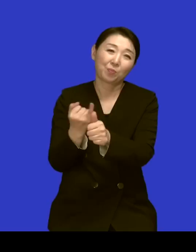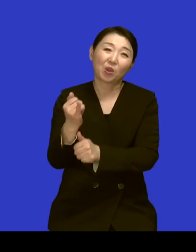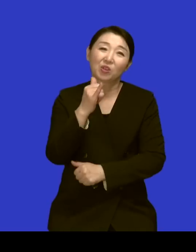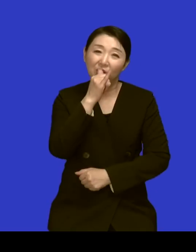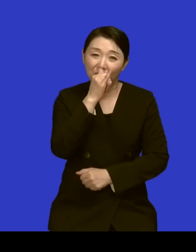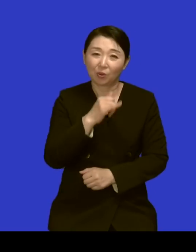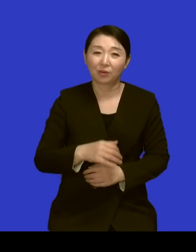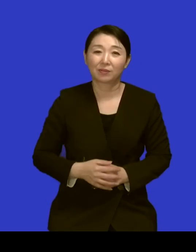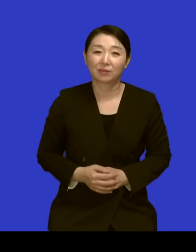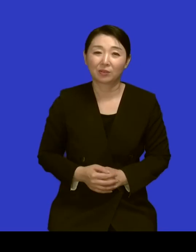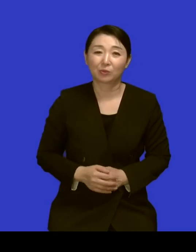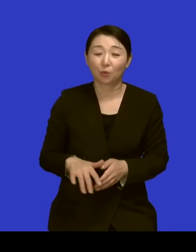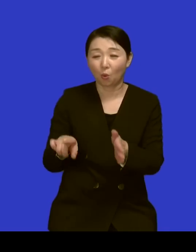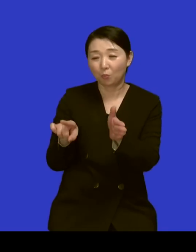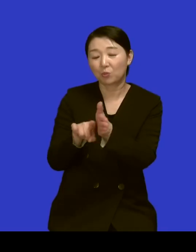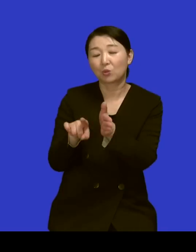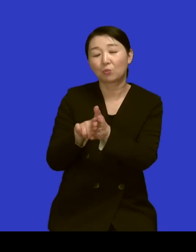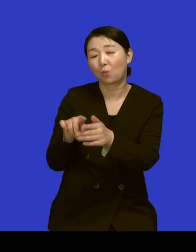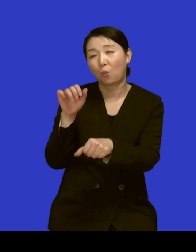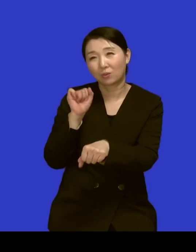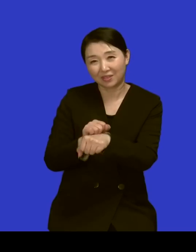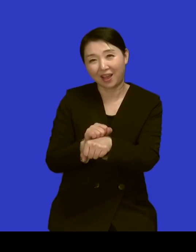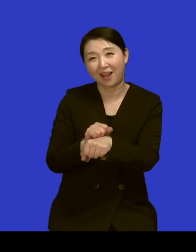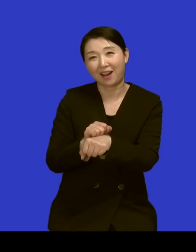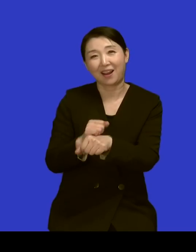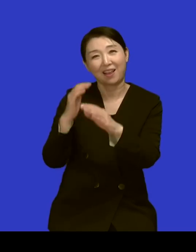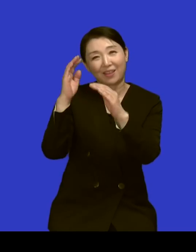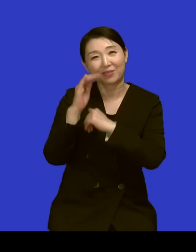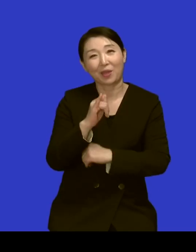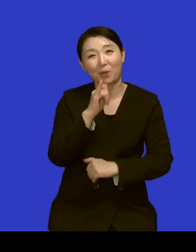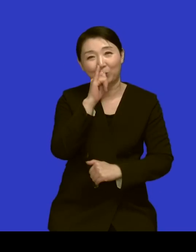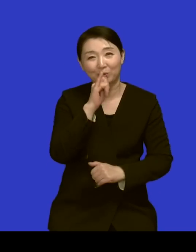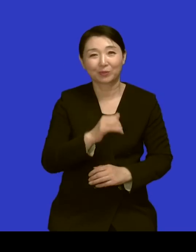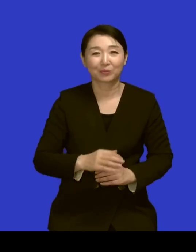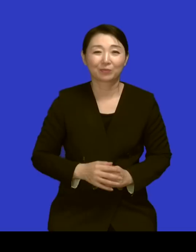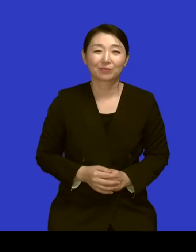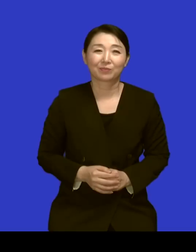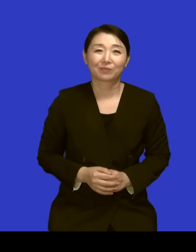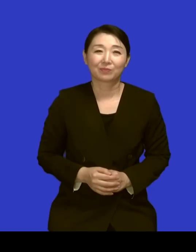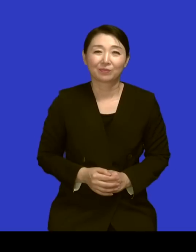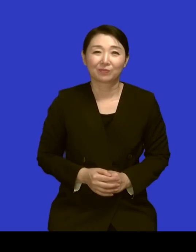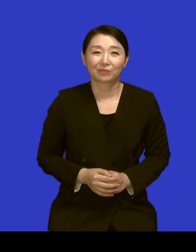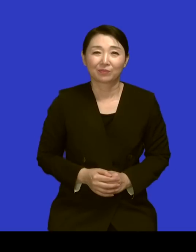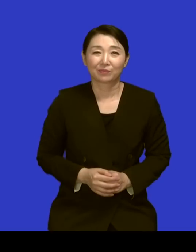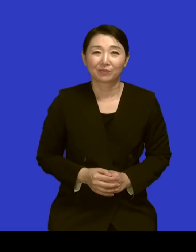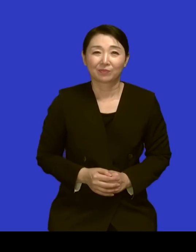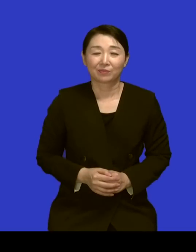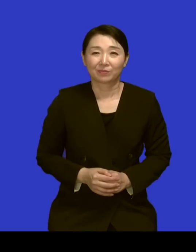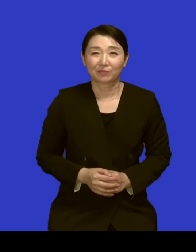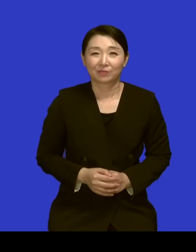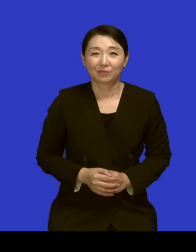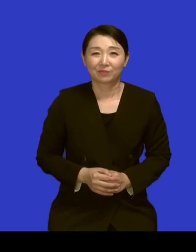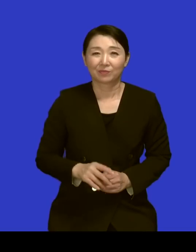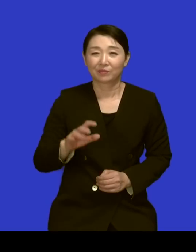믿음적으로도 또 대단한 일화가 있었고요 어떤 일화가 있었어요 네 저희 이제 그 외할머니 세대가 정말